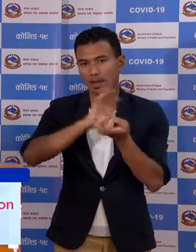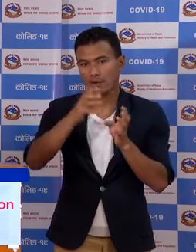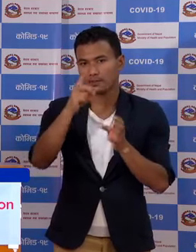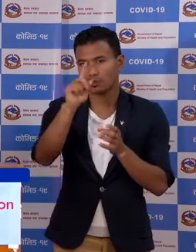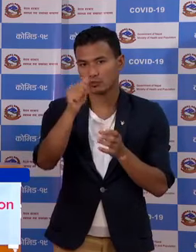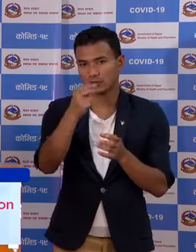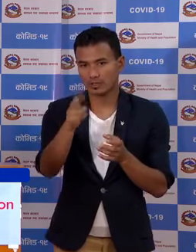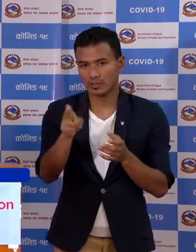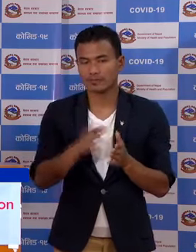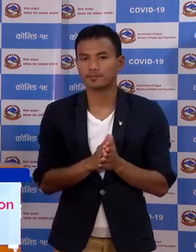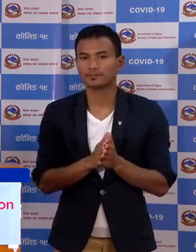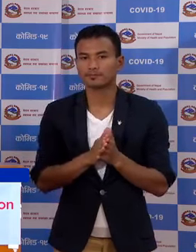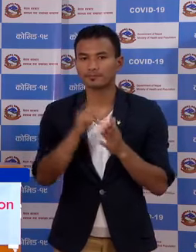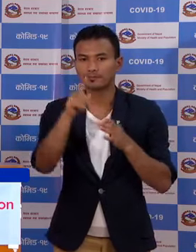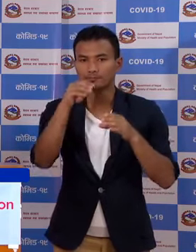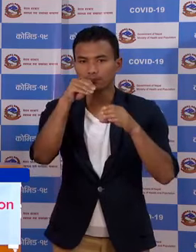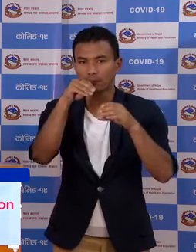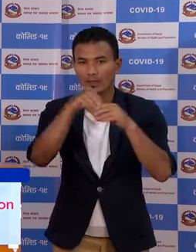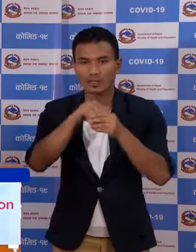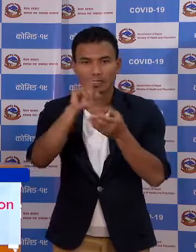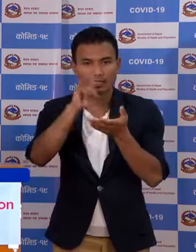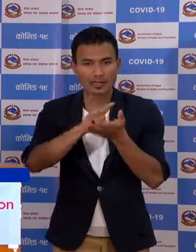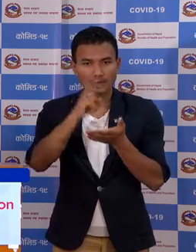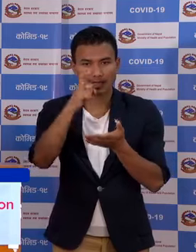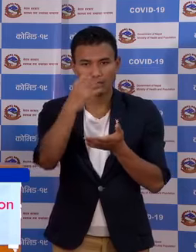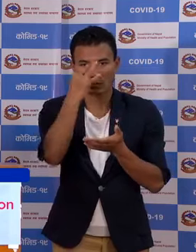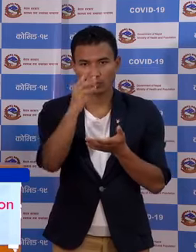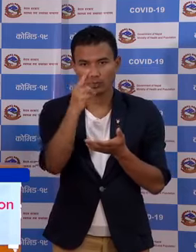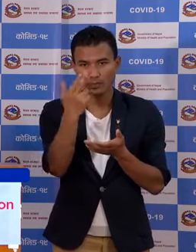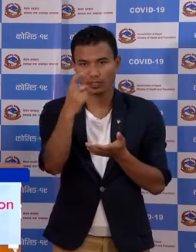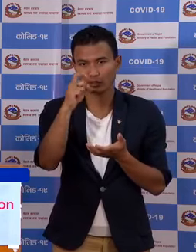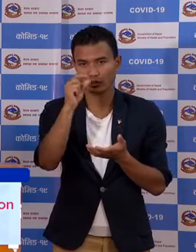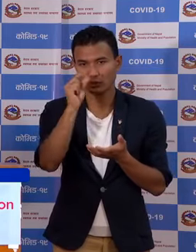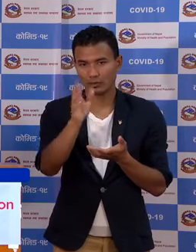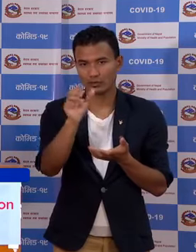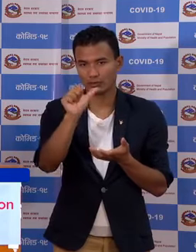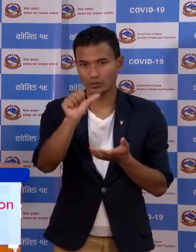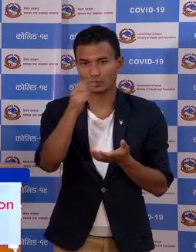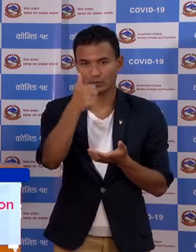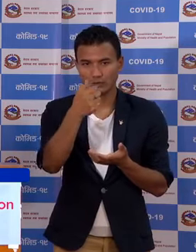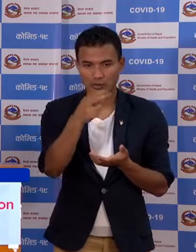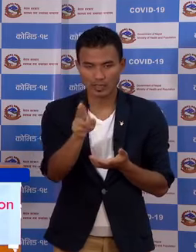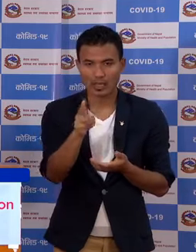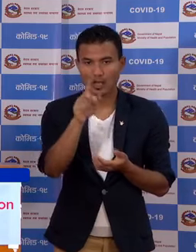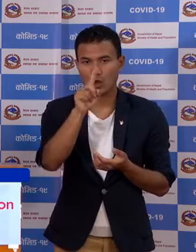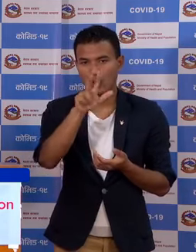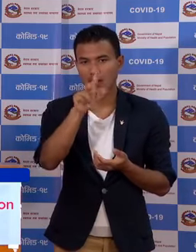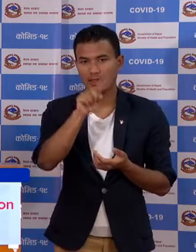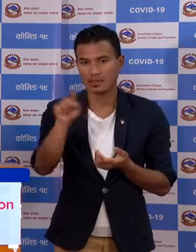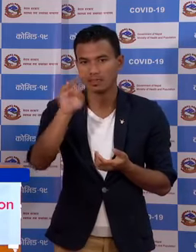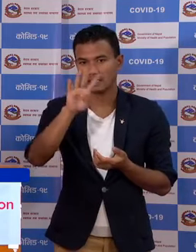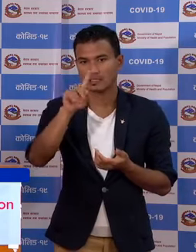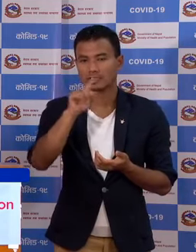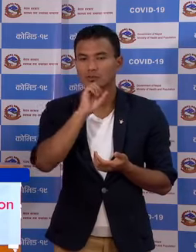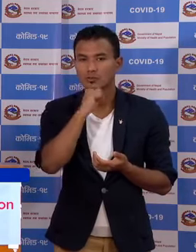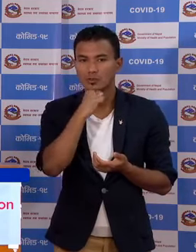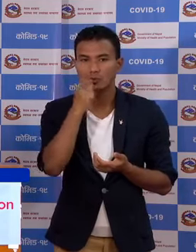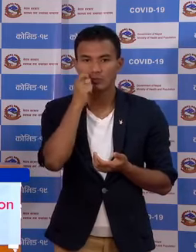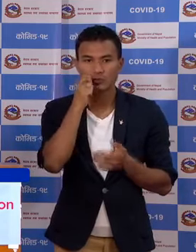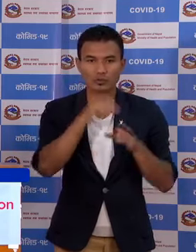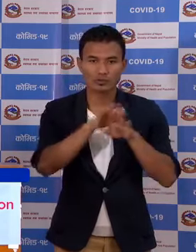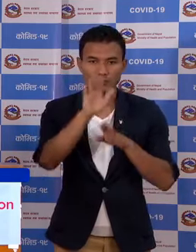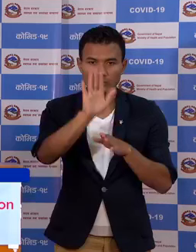शोर जना तेस मद्दे जापा गवरी गंज गाउपालीका को जम्मा छो जना अठार देखी 41 वर्षा को